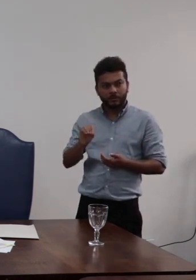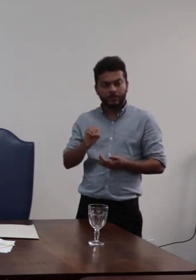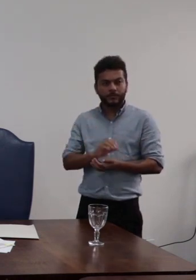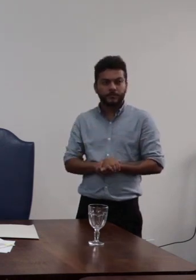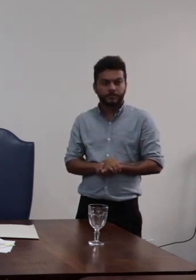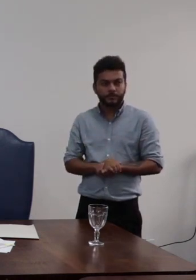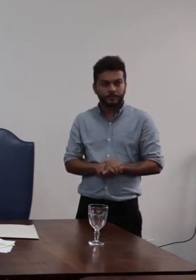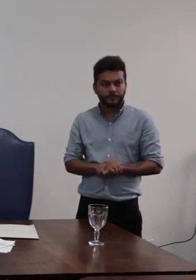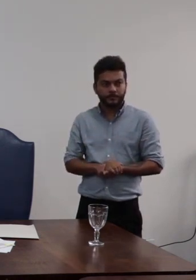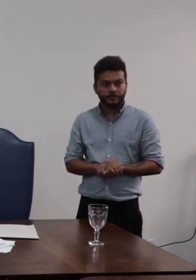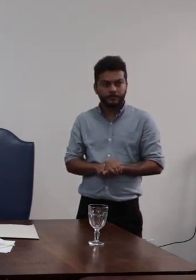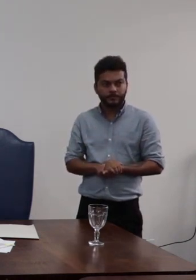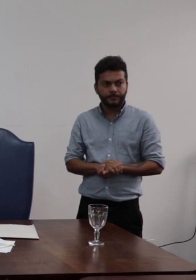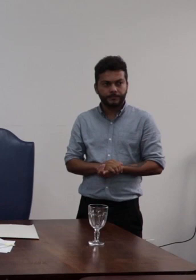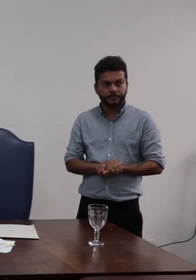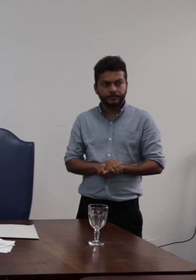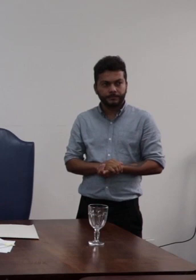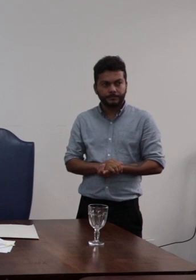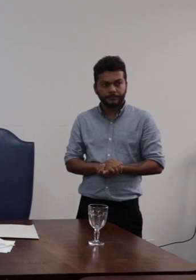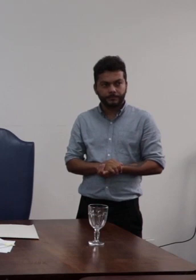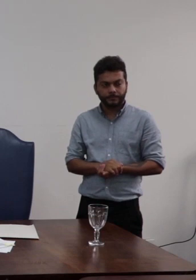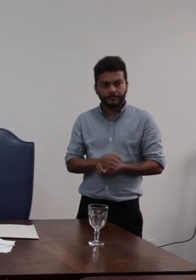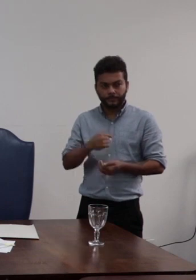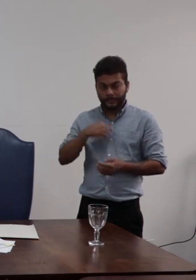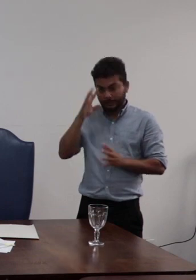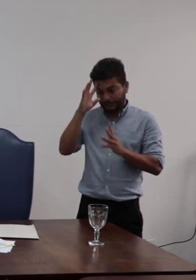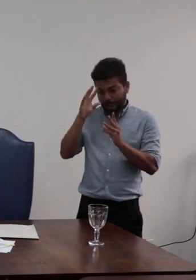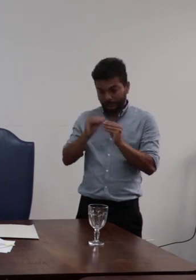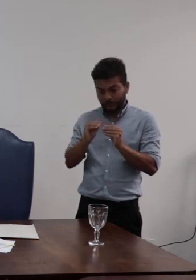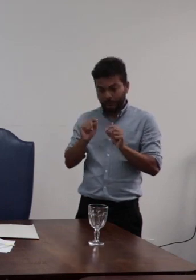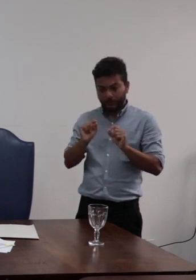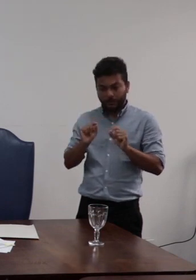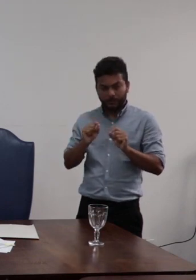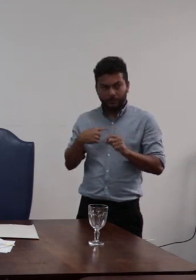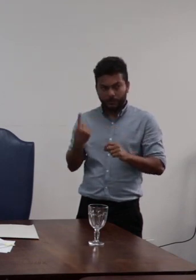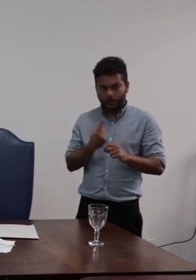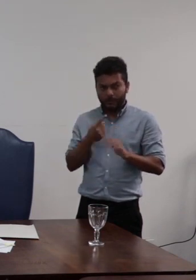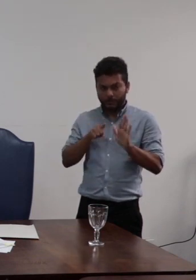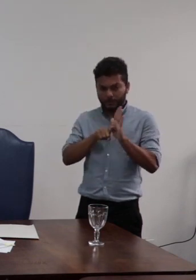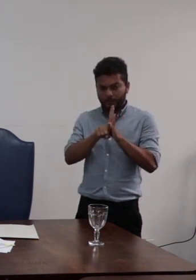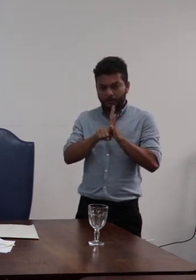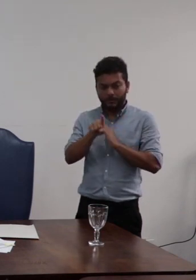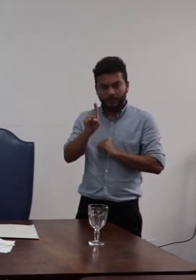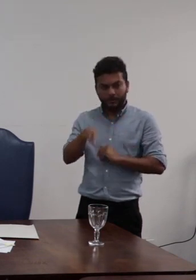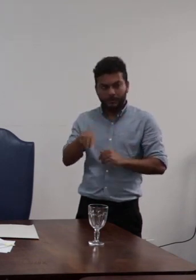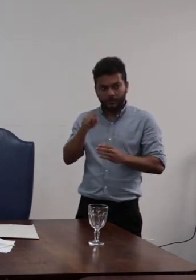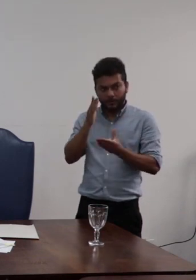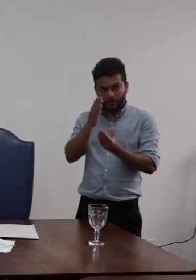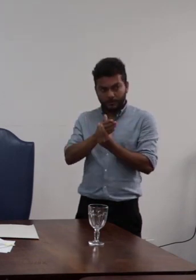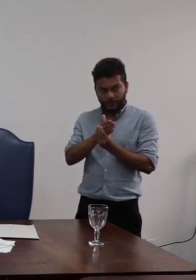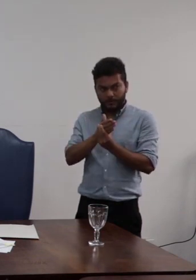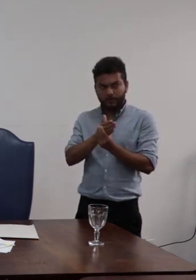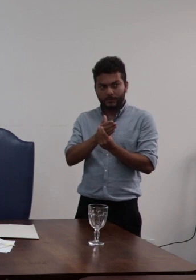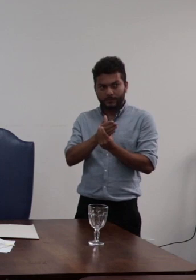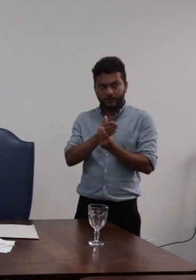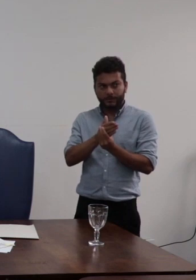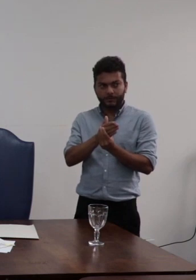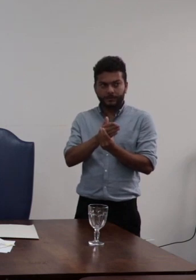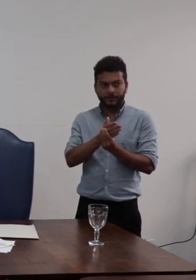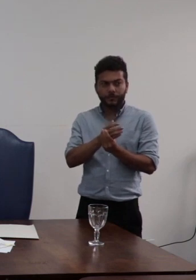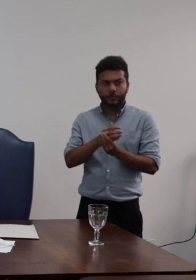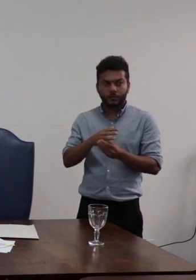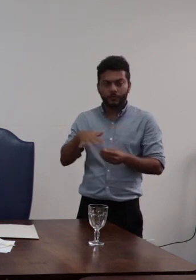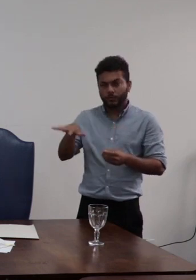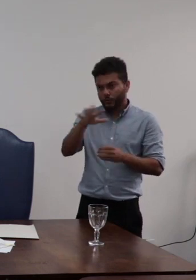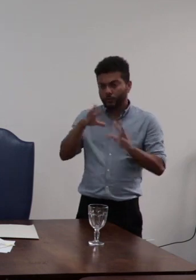meu entendimento nós analisamos aqui o processo permitido para todos